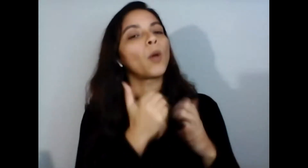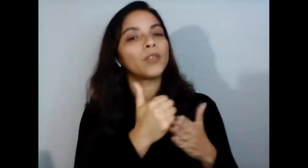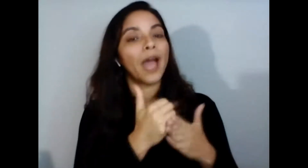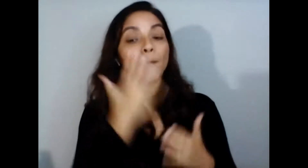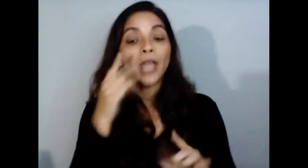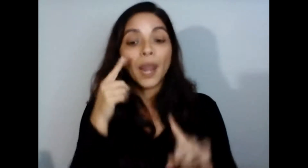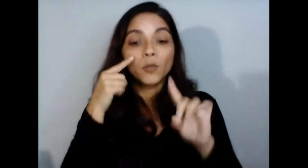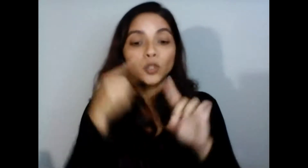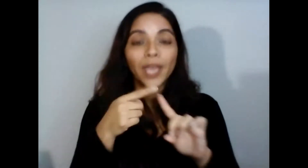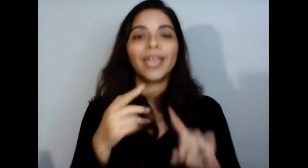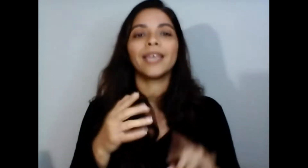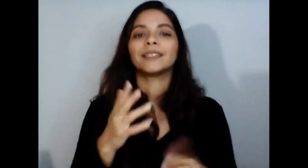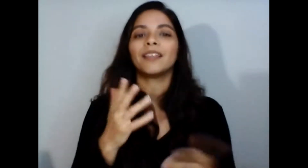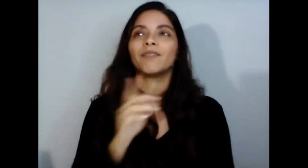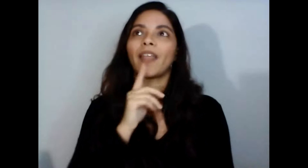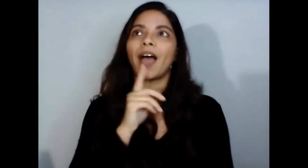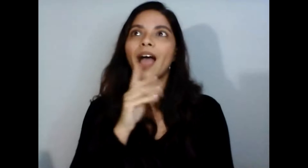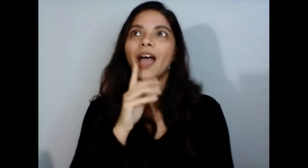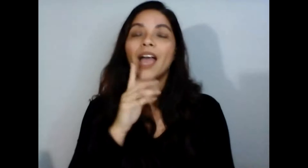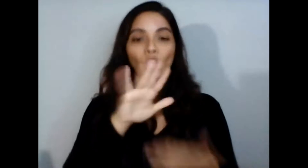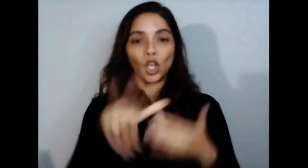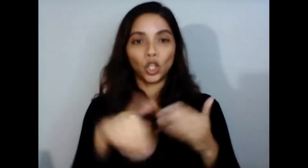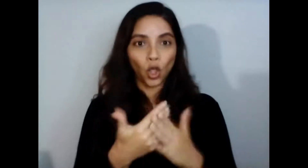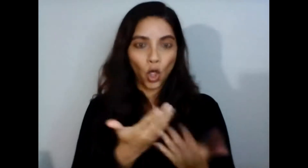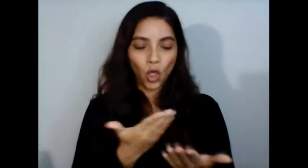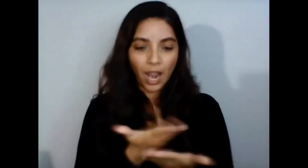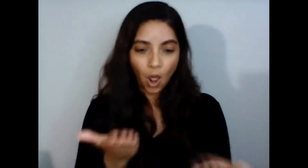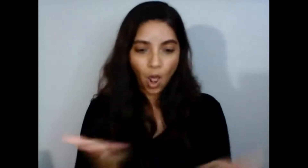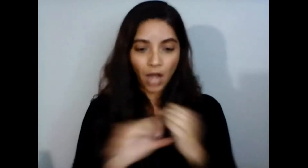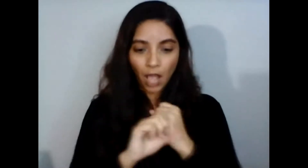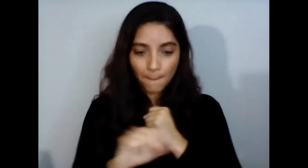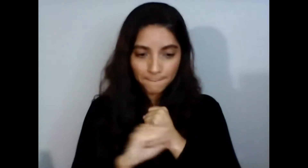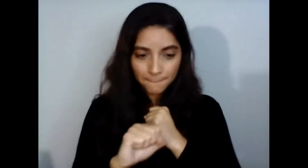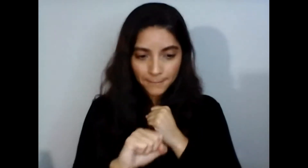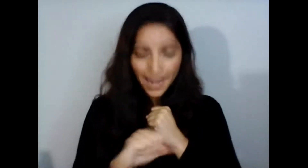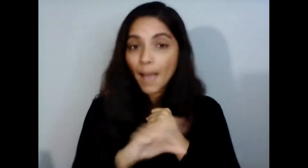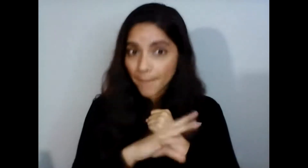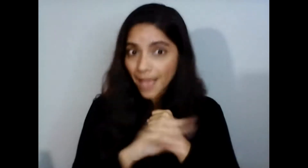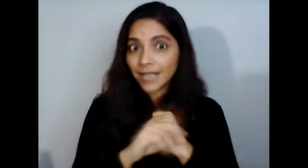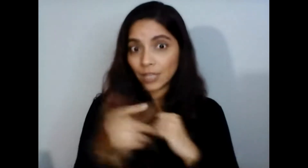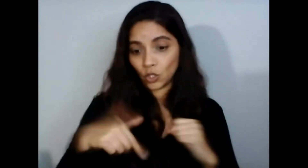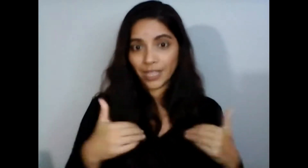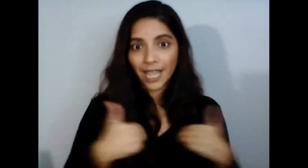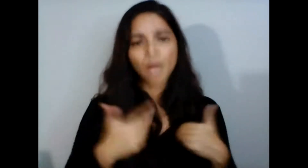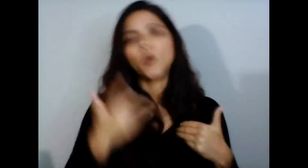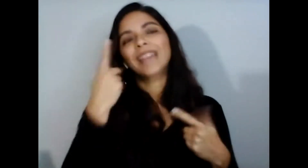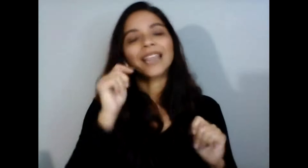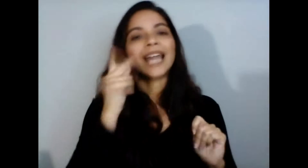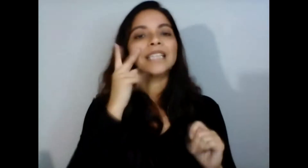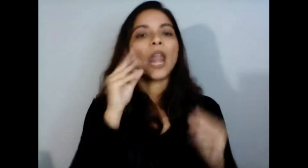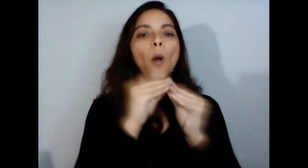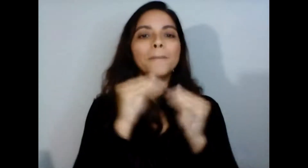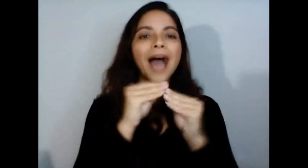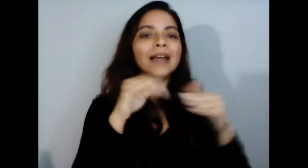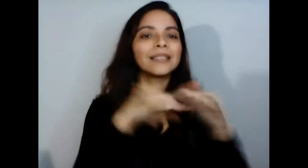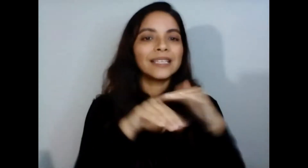conceptualizamos el contenido de cada campaña para que sea lo más ajustable y flexible a